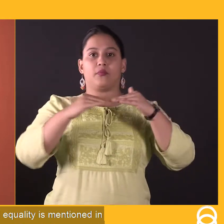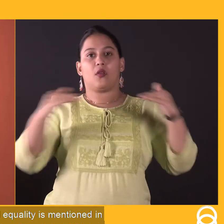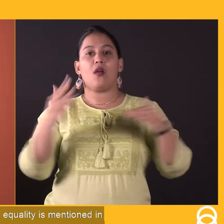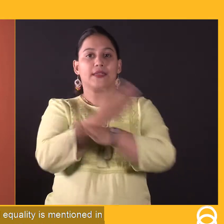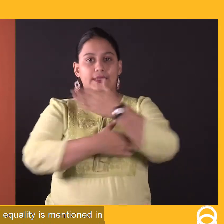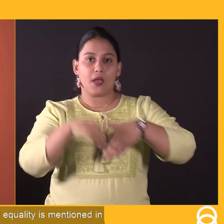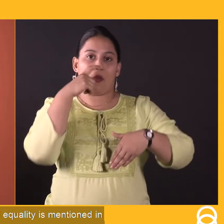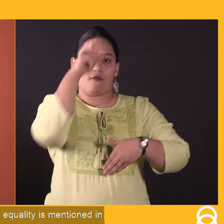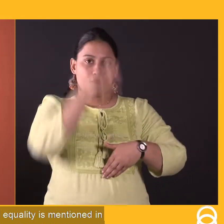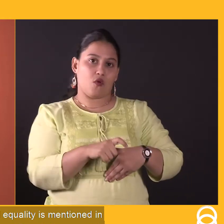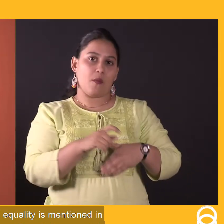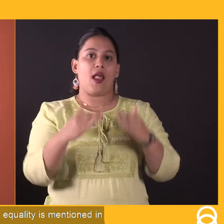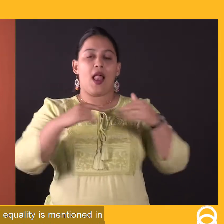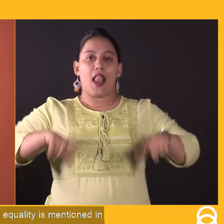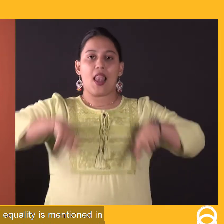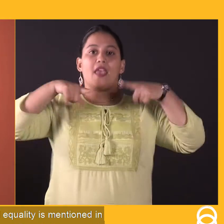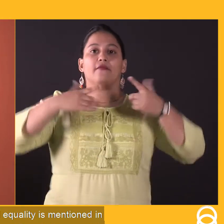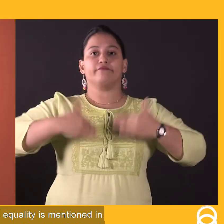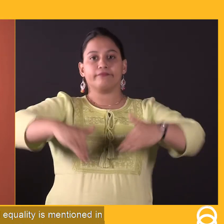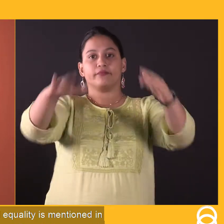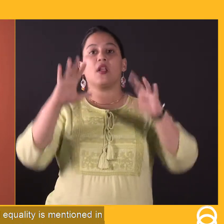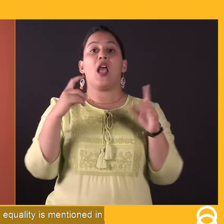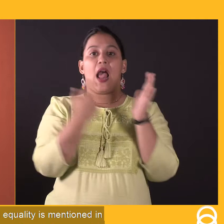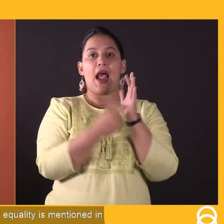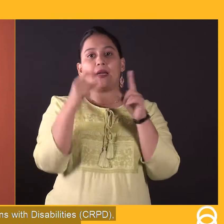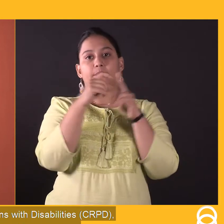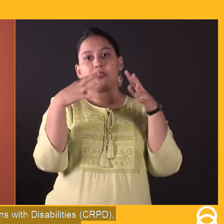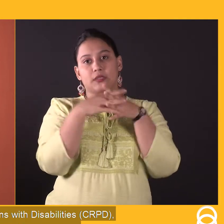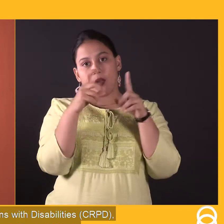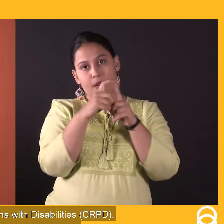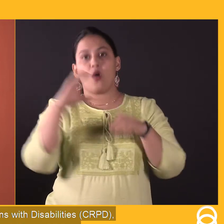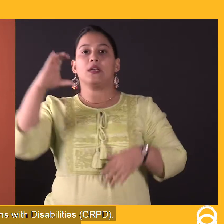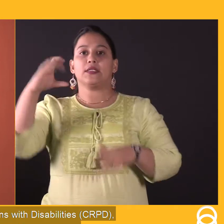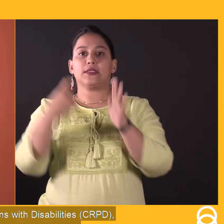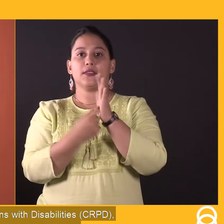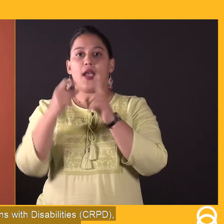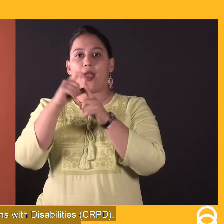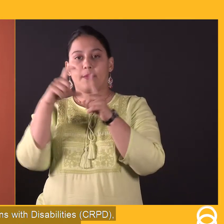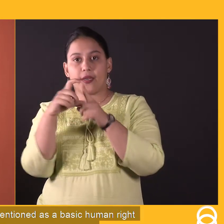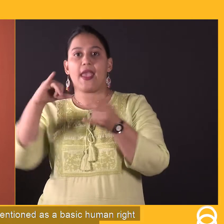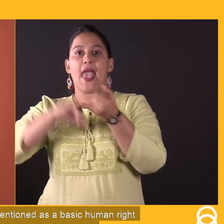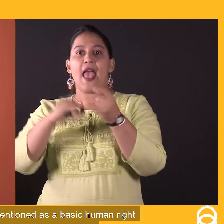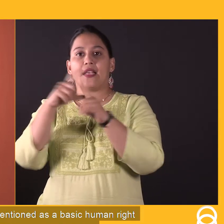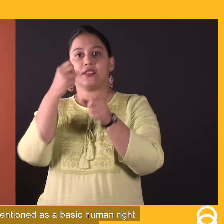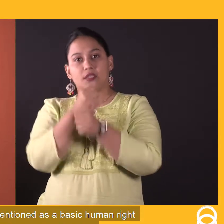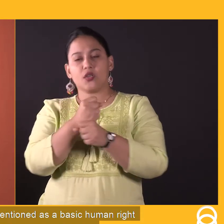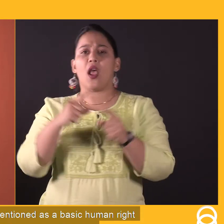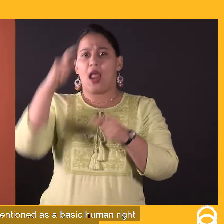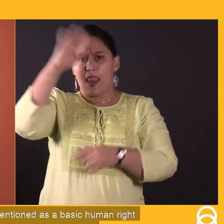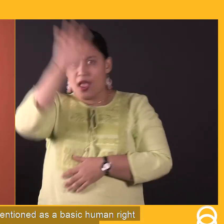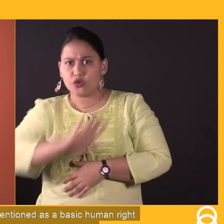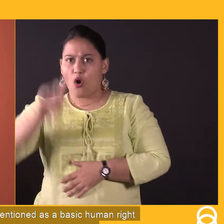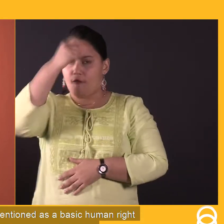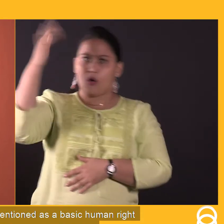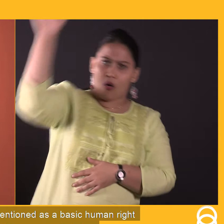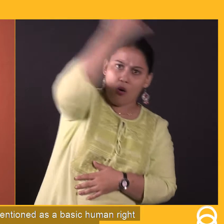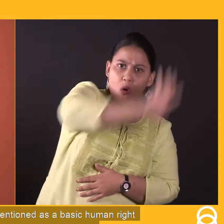रहना और जीवन व्यतीत करना, यह RPD Act में, CRPD में, SDG में, राष्ट्य और अंतराष्ट्य स्थर